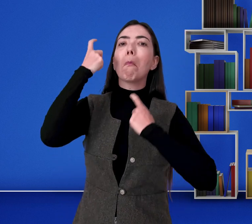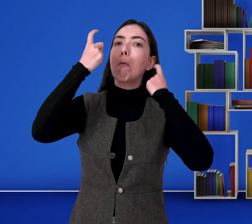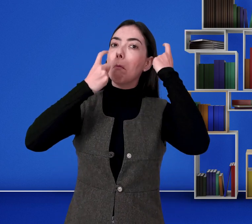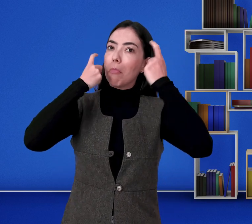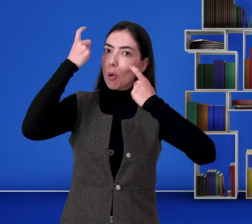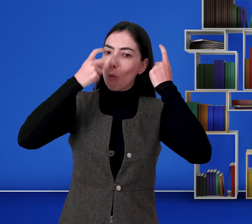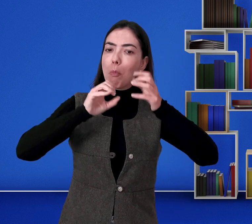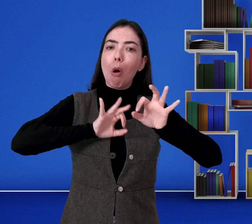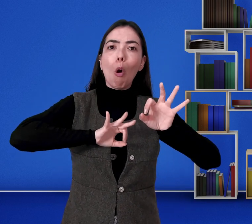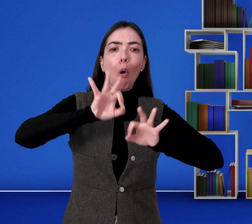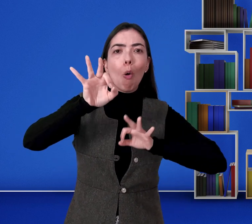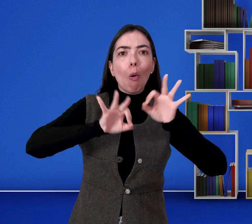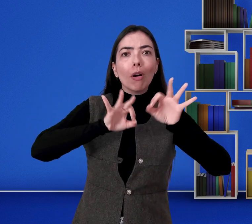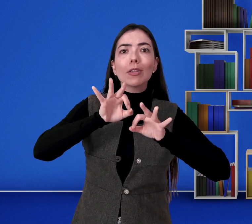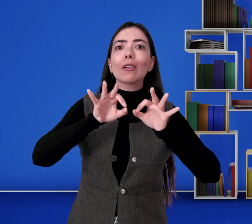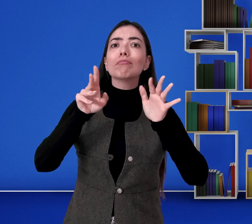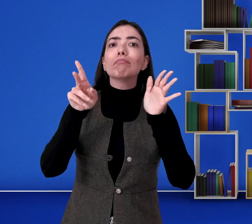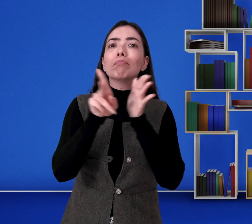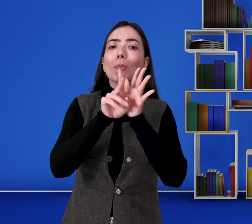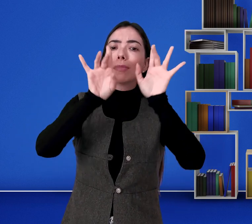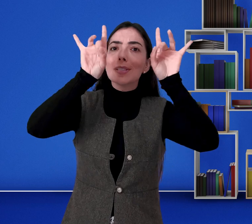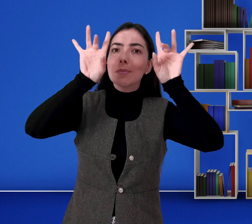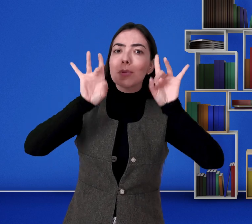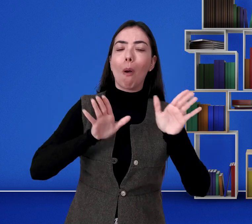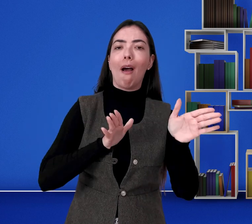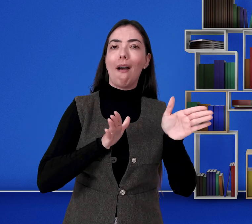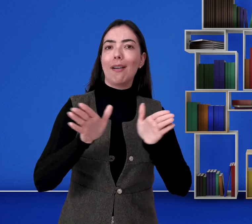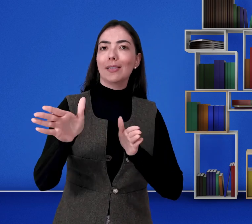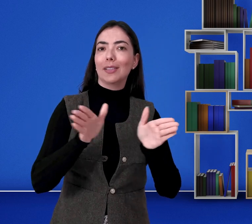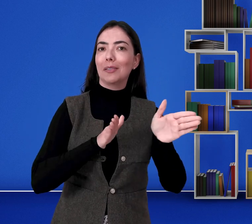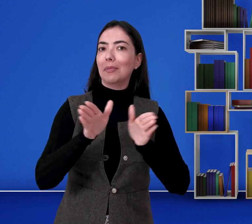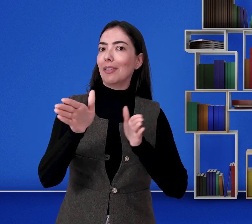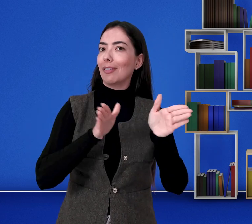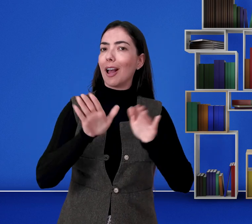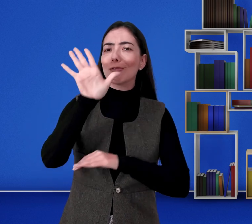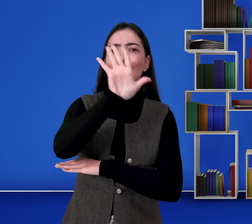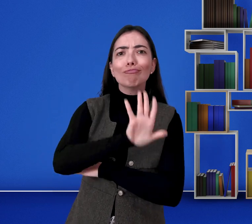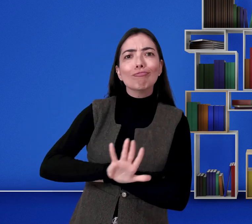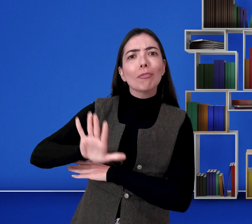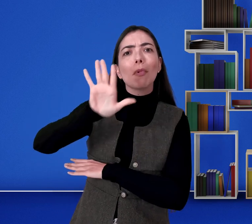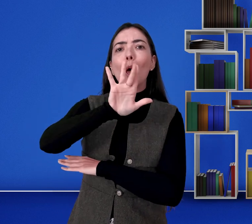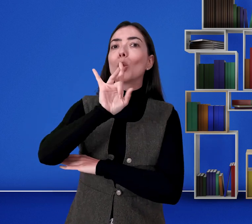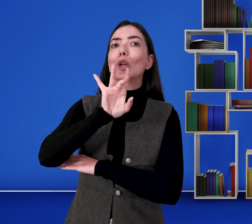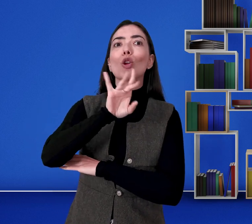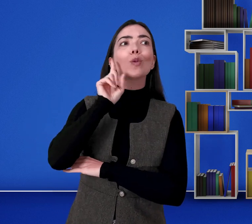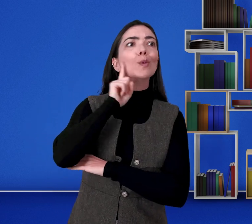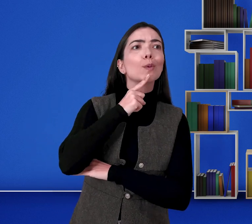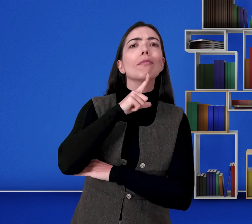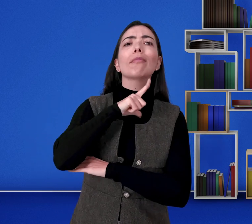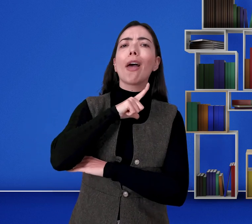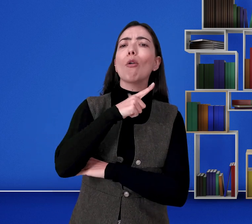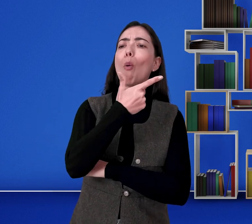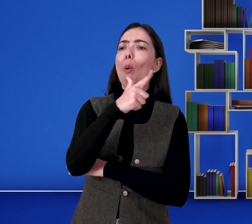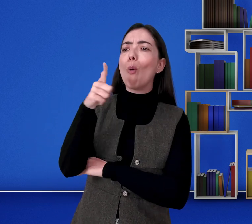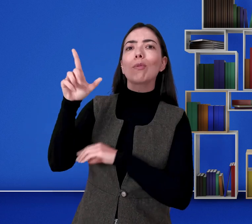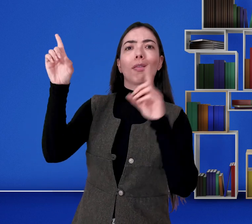organizar algo especial em relação à acessibilidade para os surdos e para outros deficientes, como